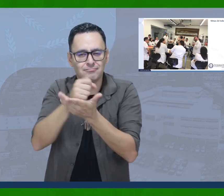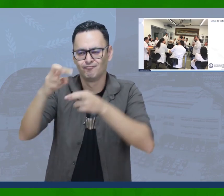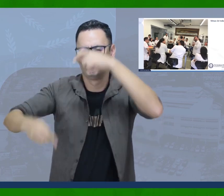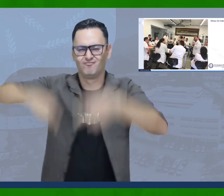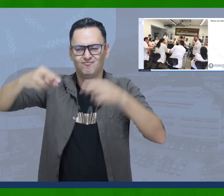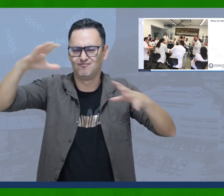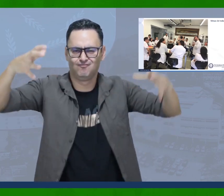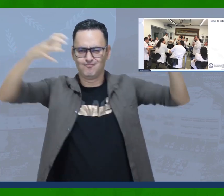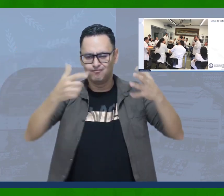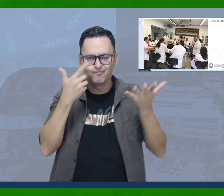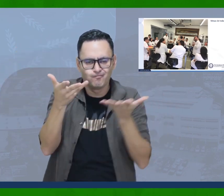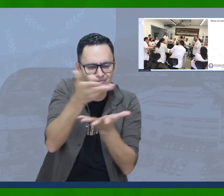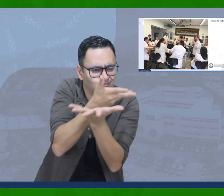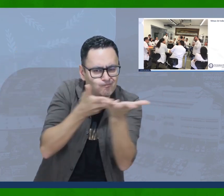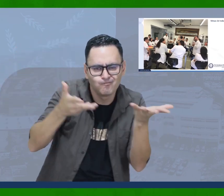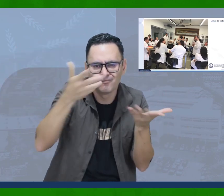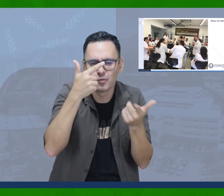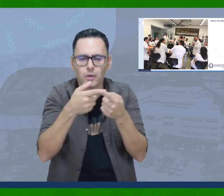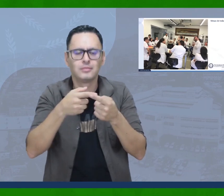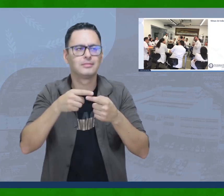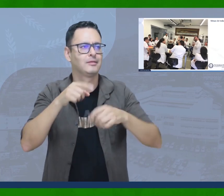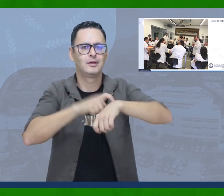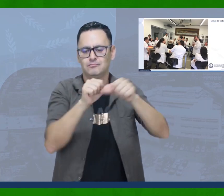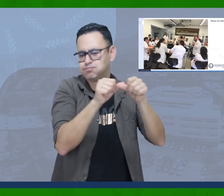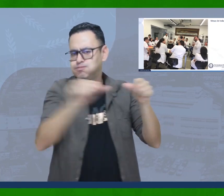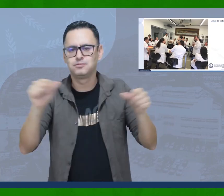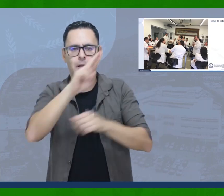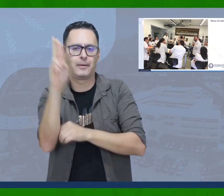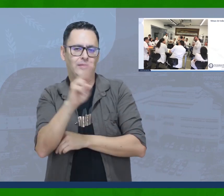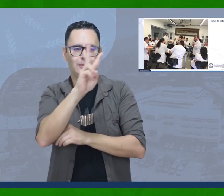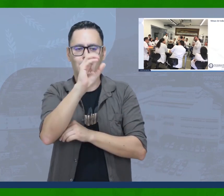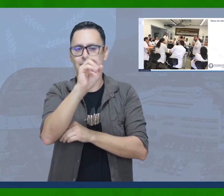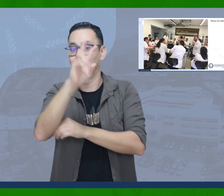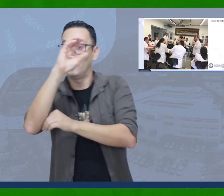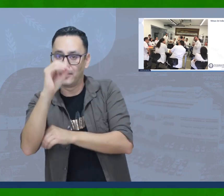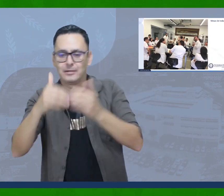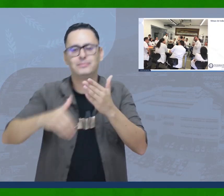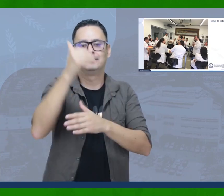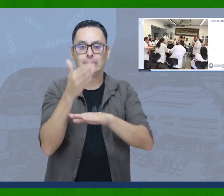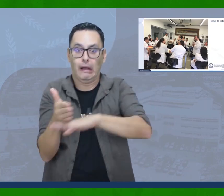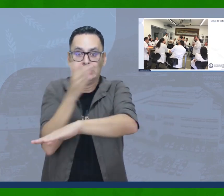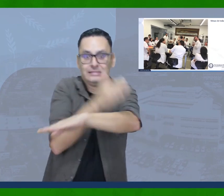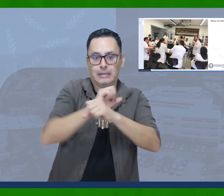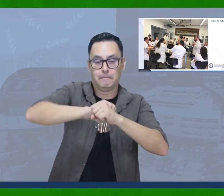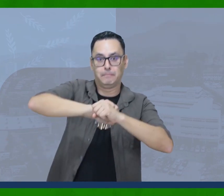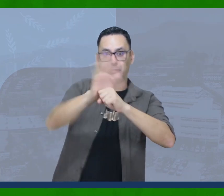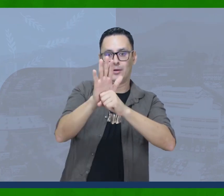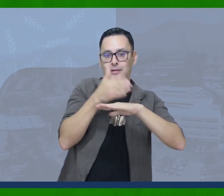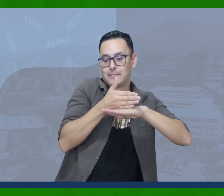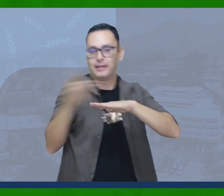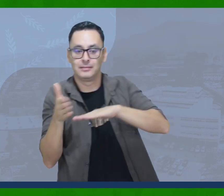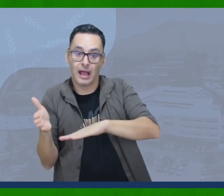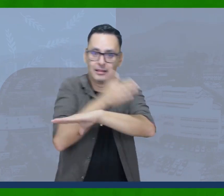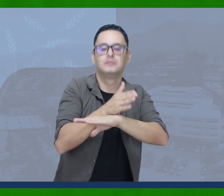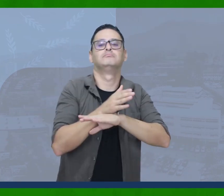partes del país, para un equipo de 16 personas en total, además de los profesionales de la salud de diferentes especialidades,